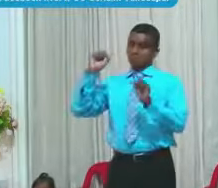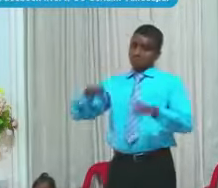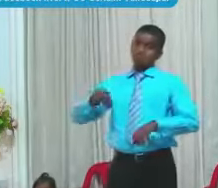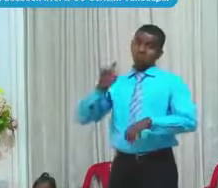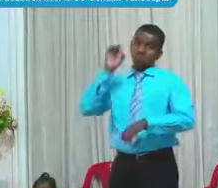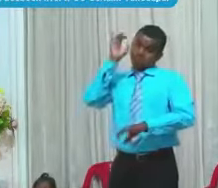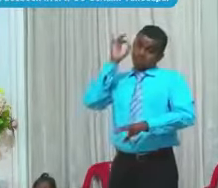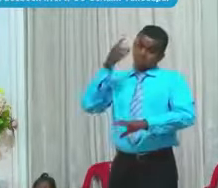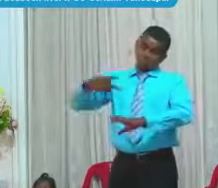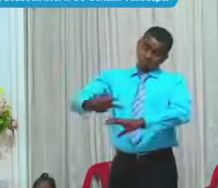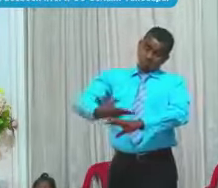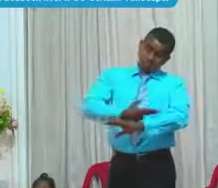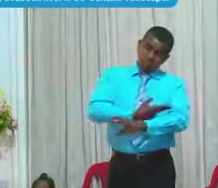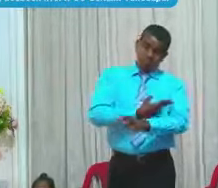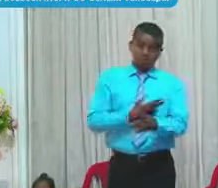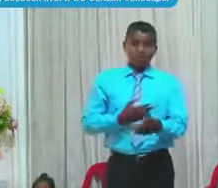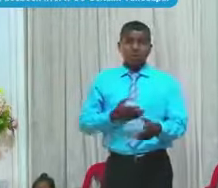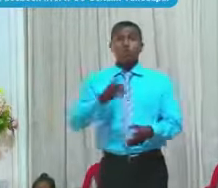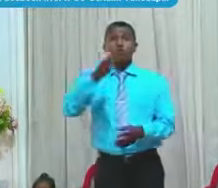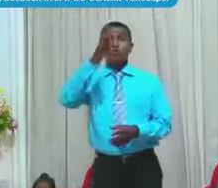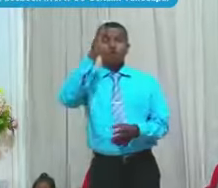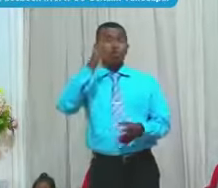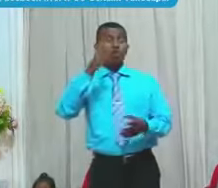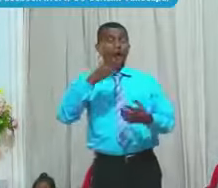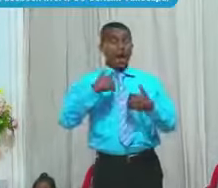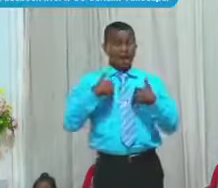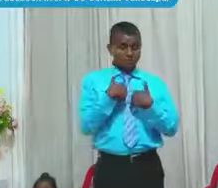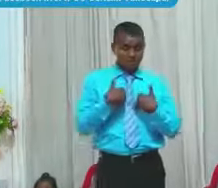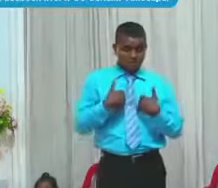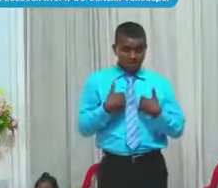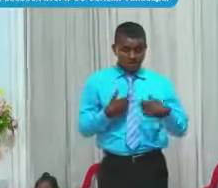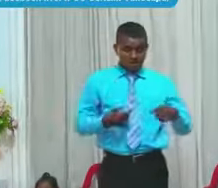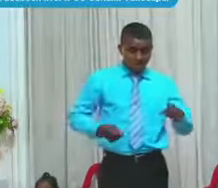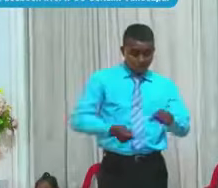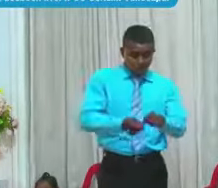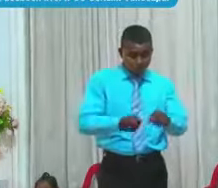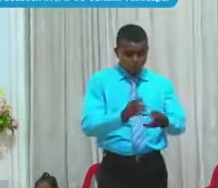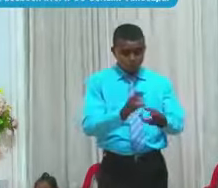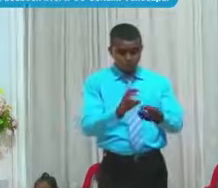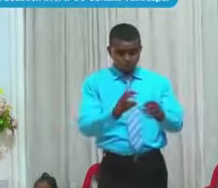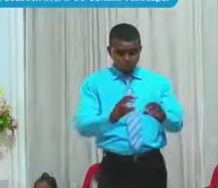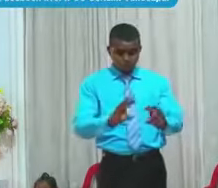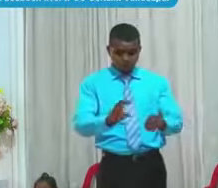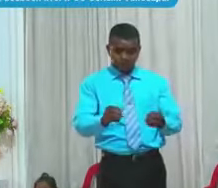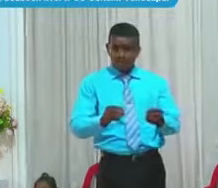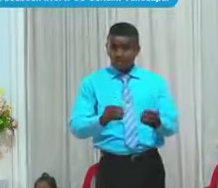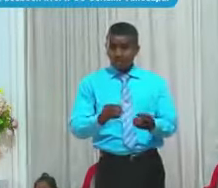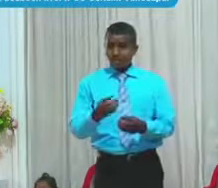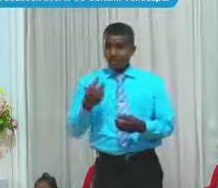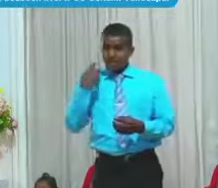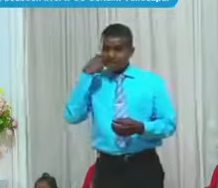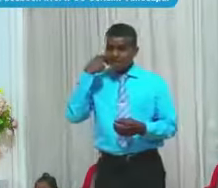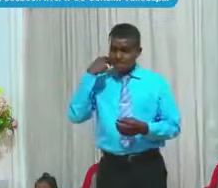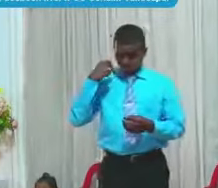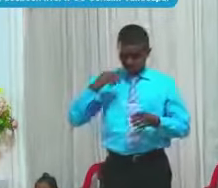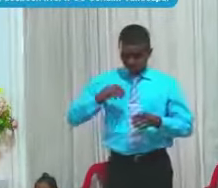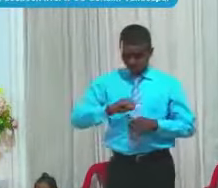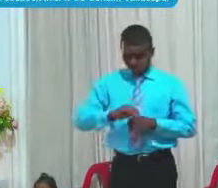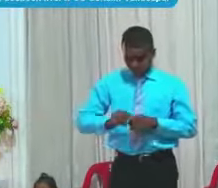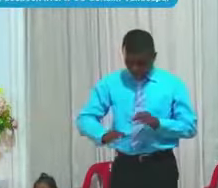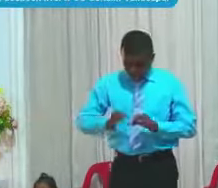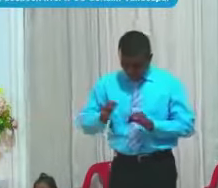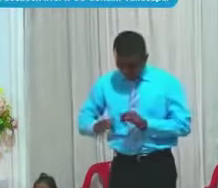Y fue Y sacrificó Unos animales Les quitó La piel E hizo Unos